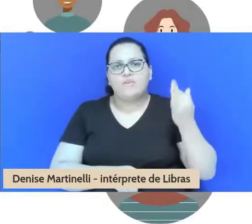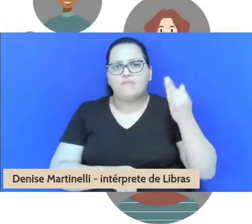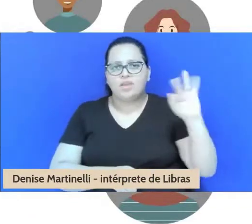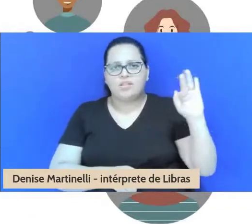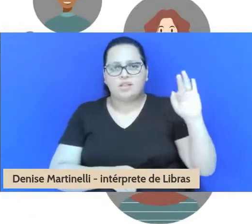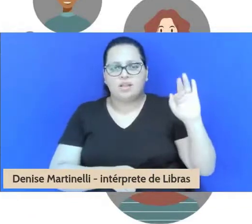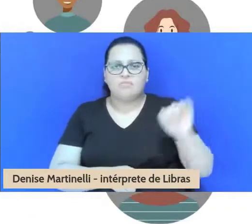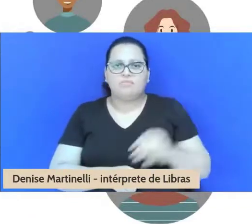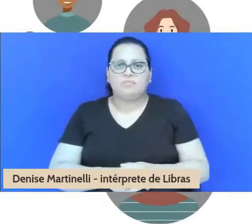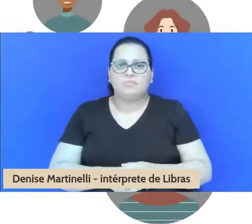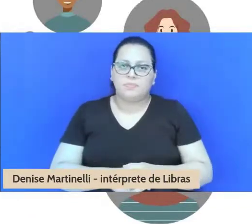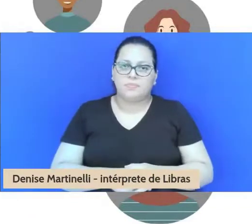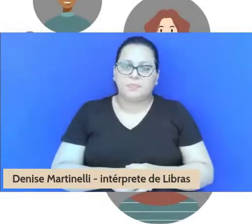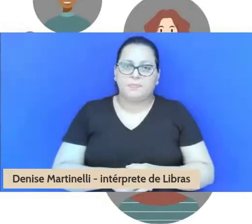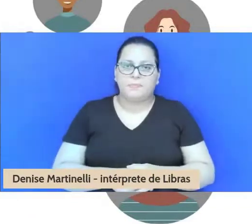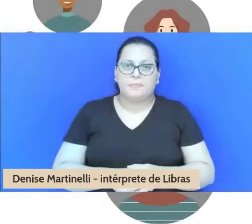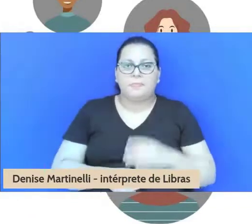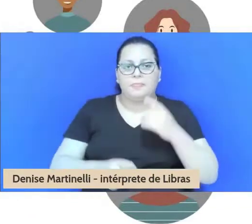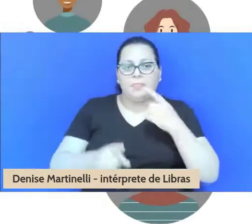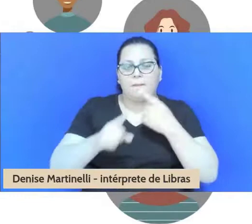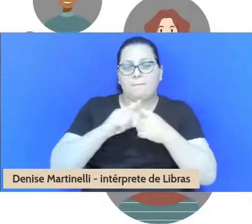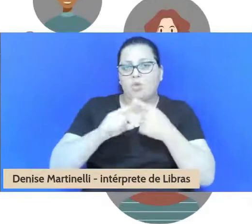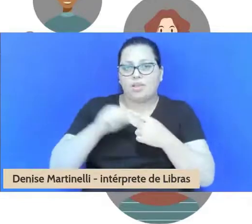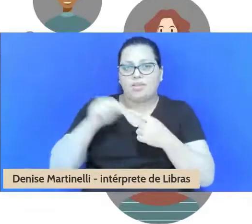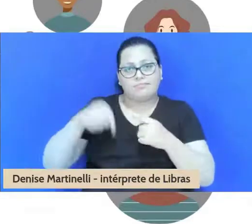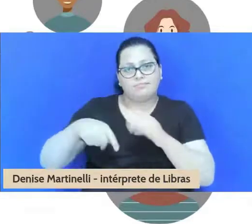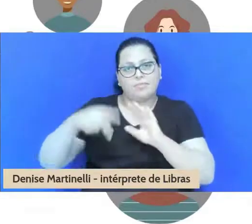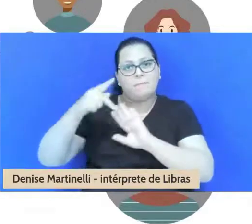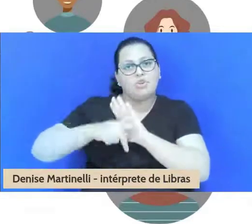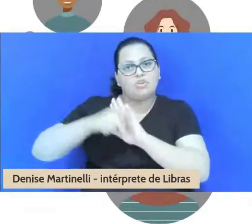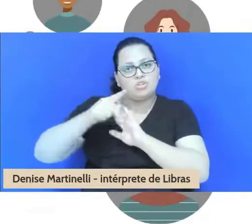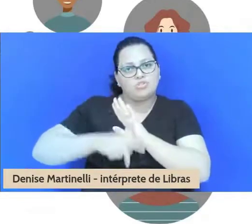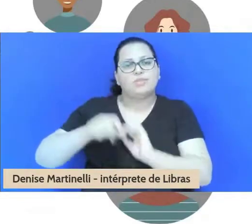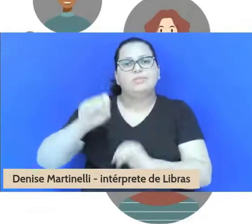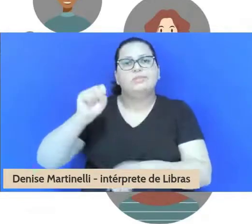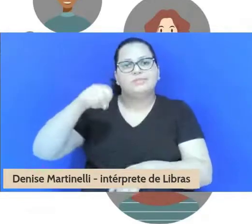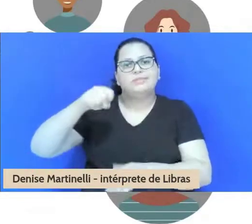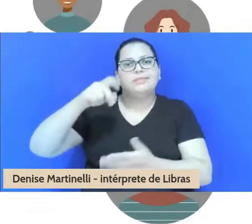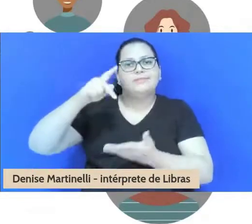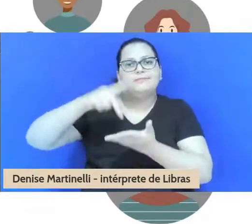o projeto, programa é realmente eficaz.